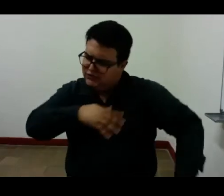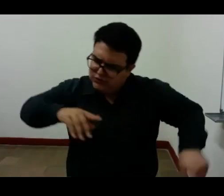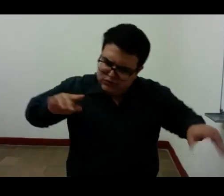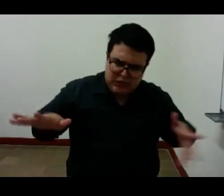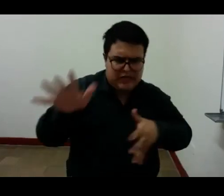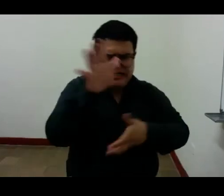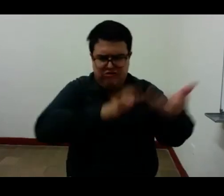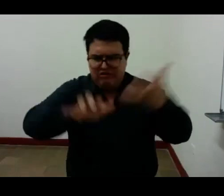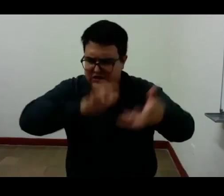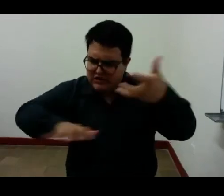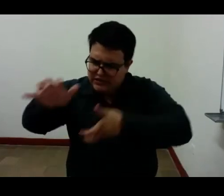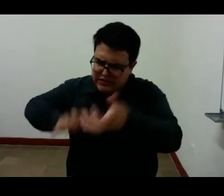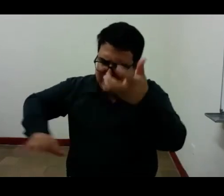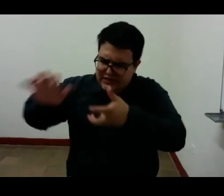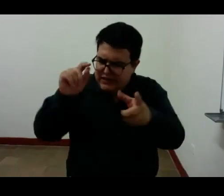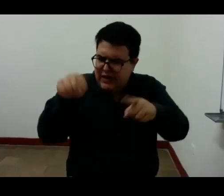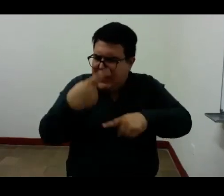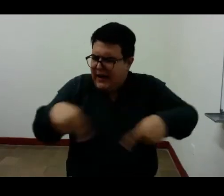crímenes